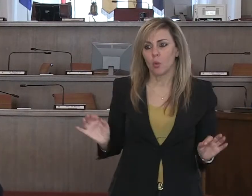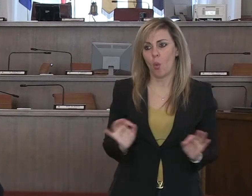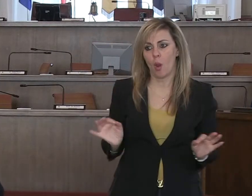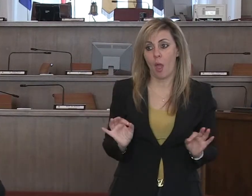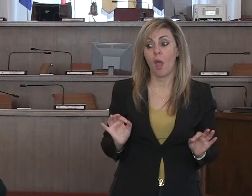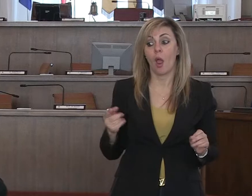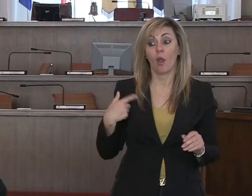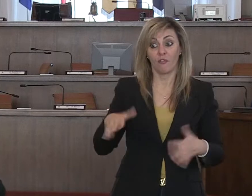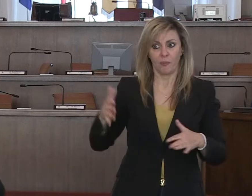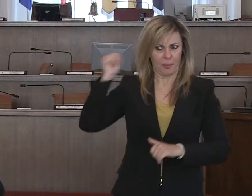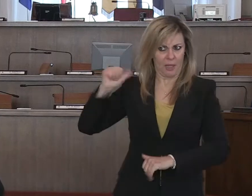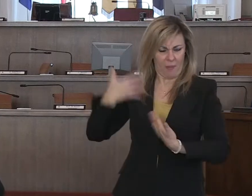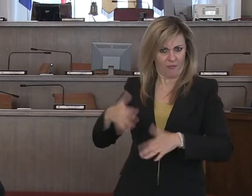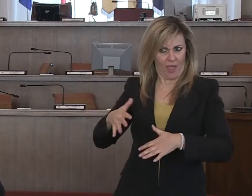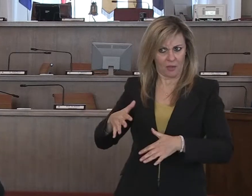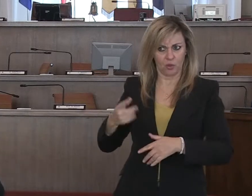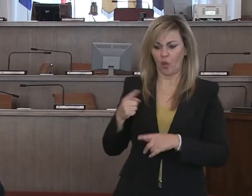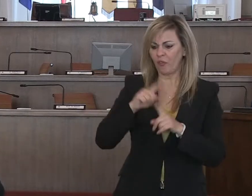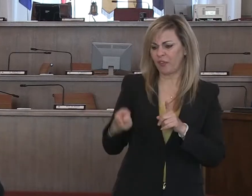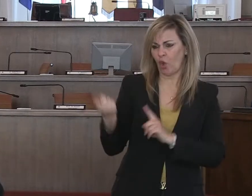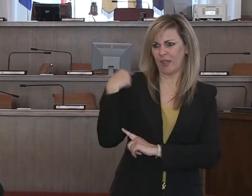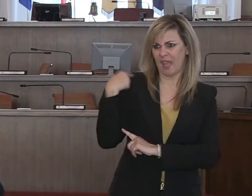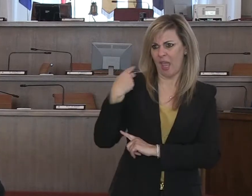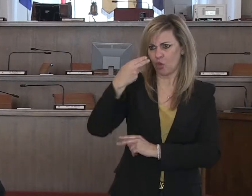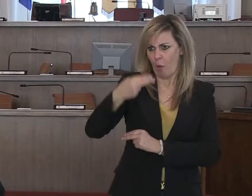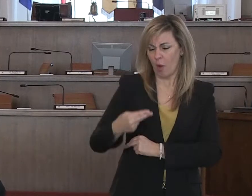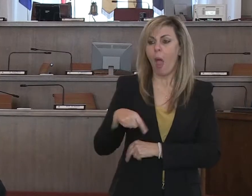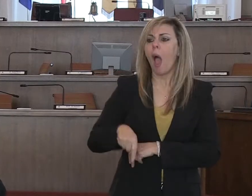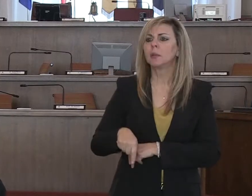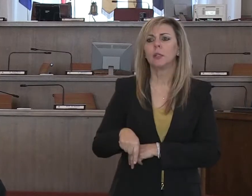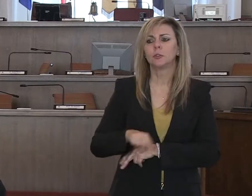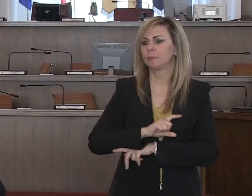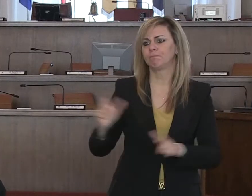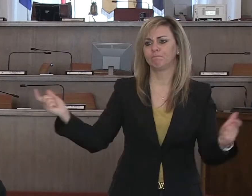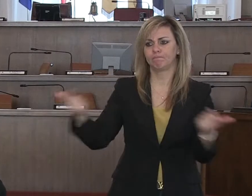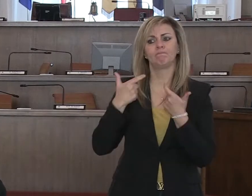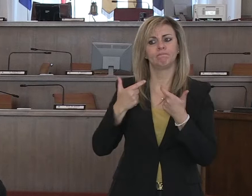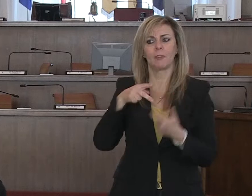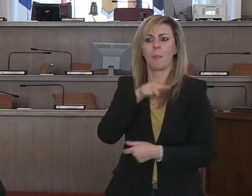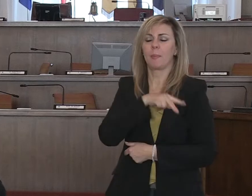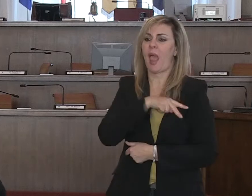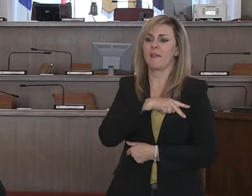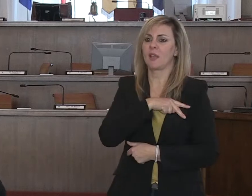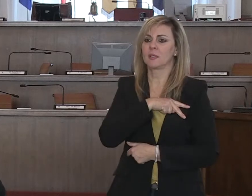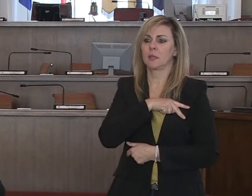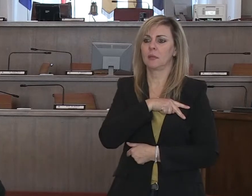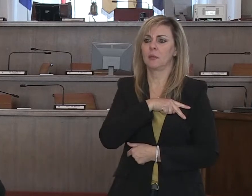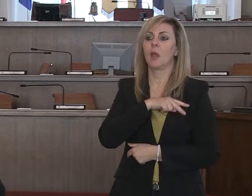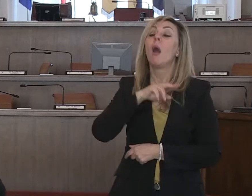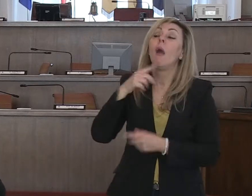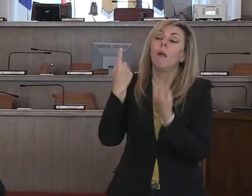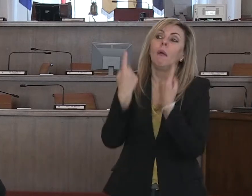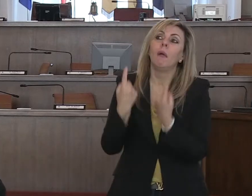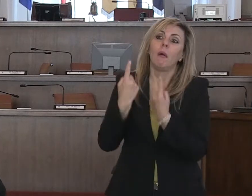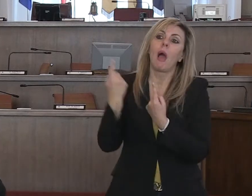avevamo fatto fino a ieri, per cui adesso dobbiamo seguire questa linea in attesa di nuove linee,